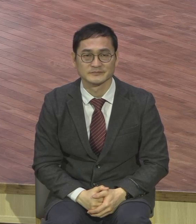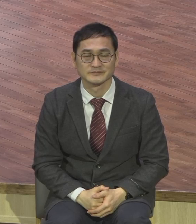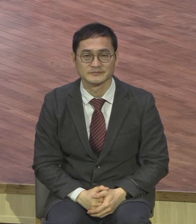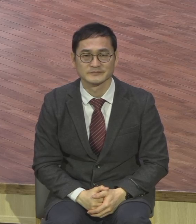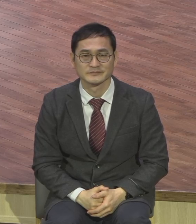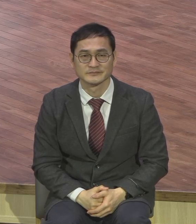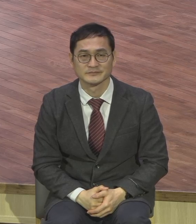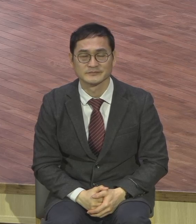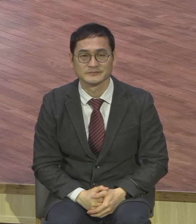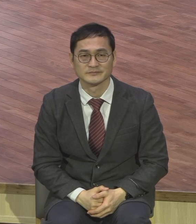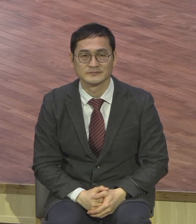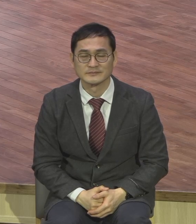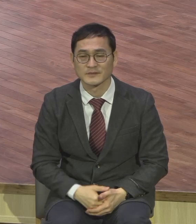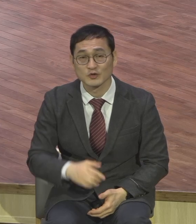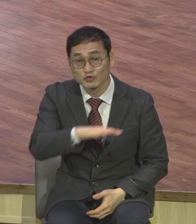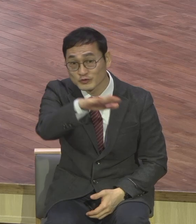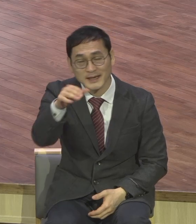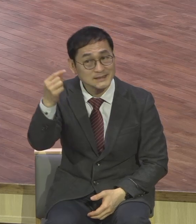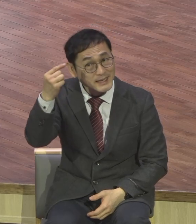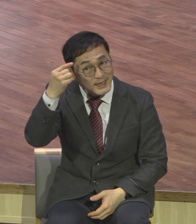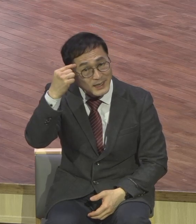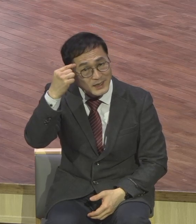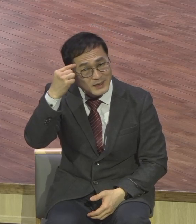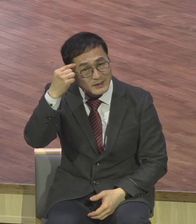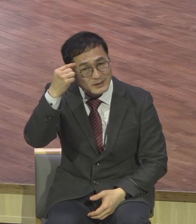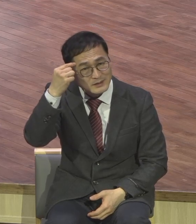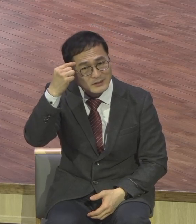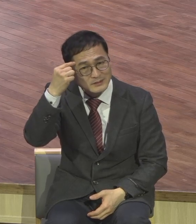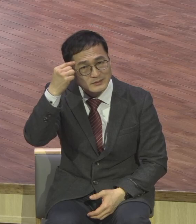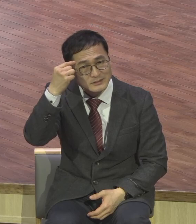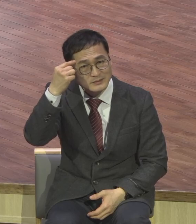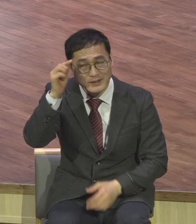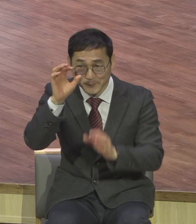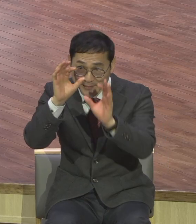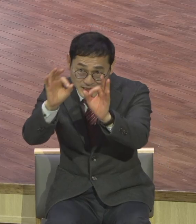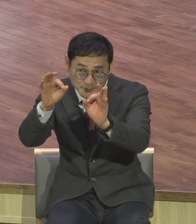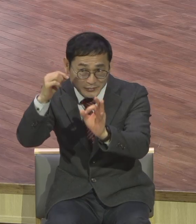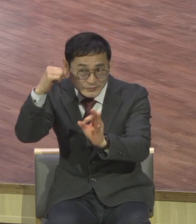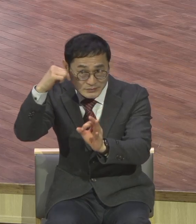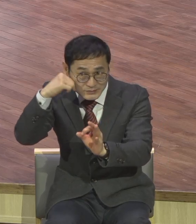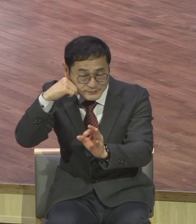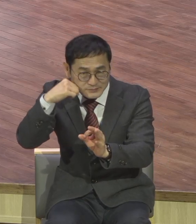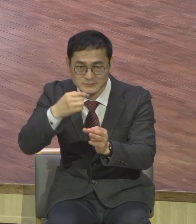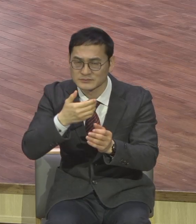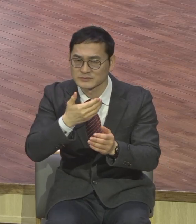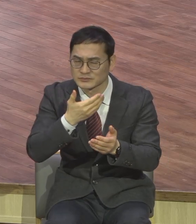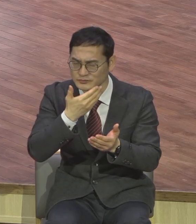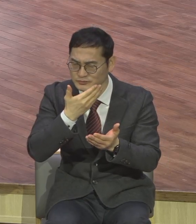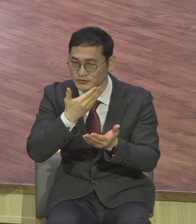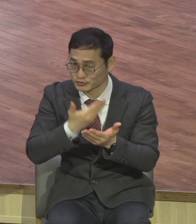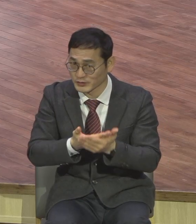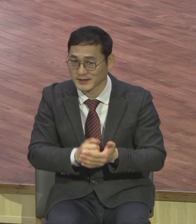지금 모든 환경이 다 어렵습니다 그러나 환경에 사로잡히게 되게 되면